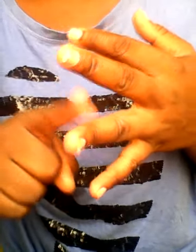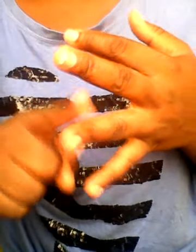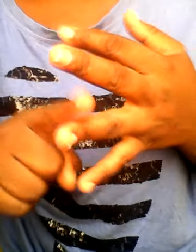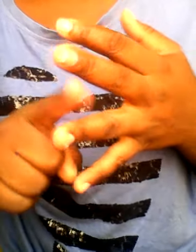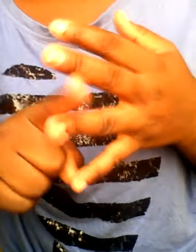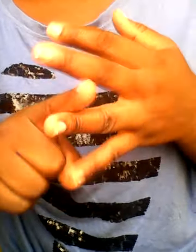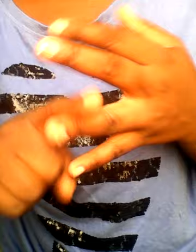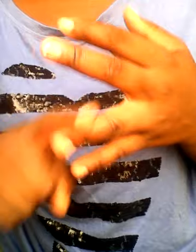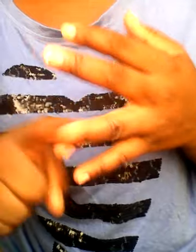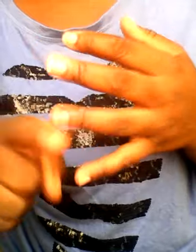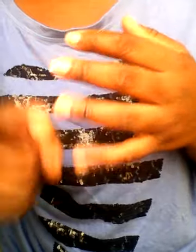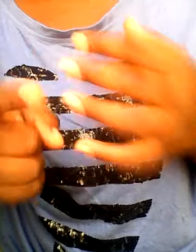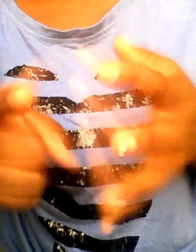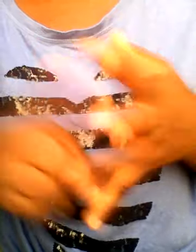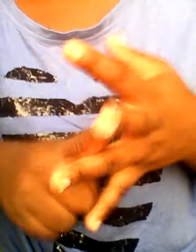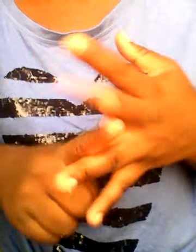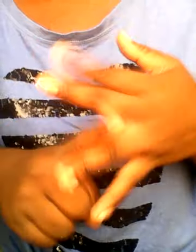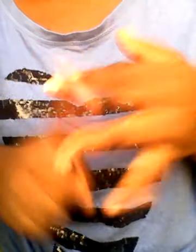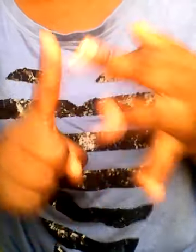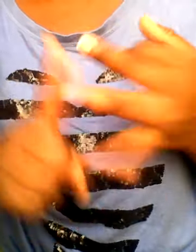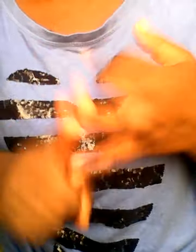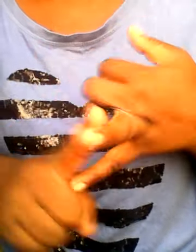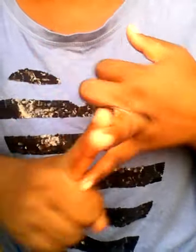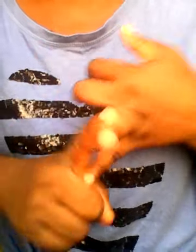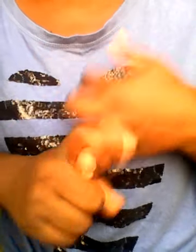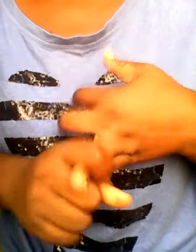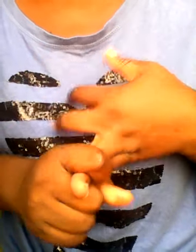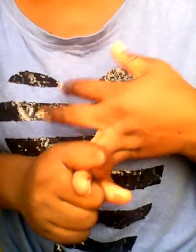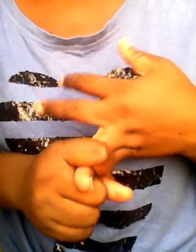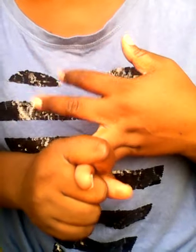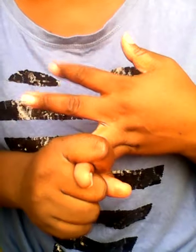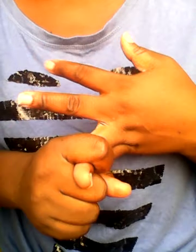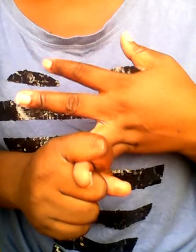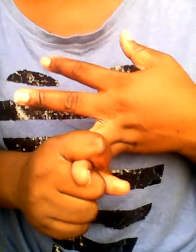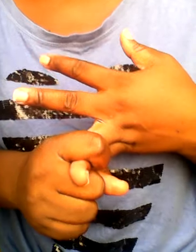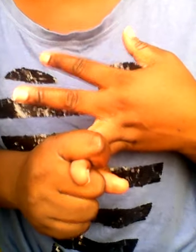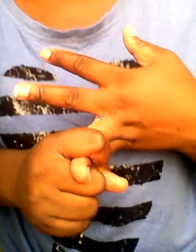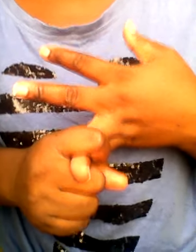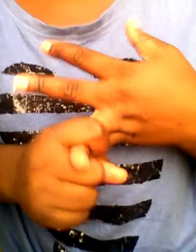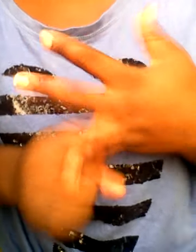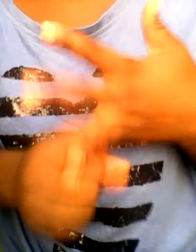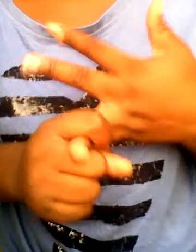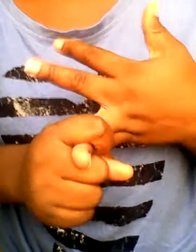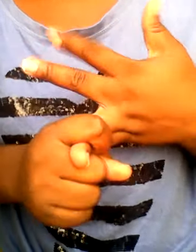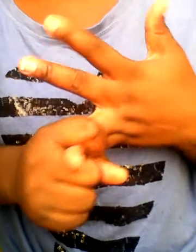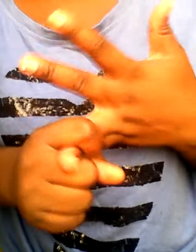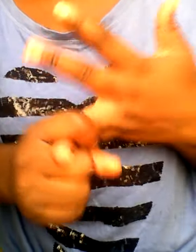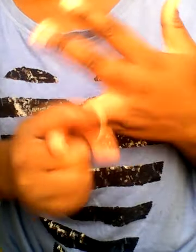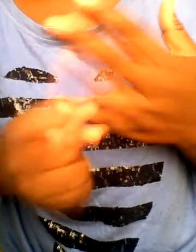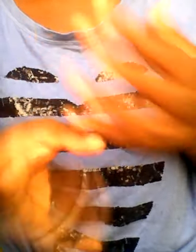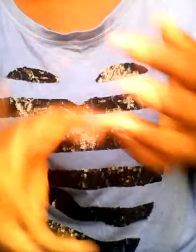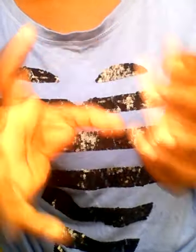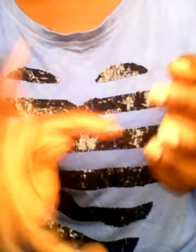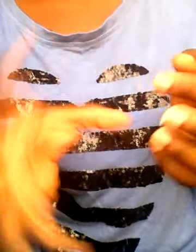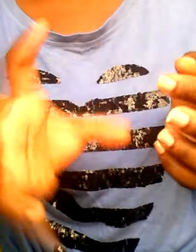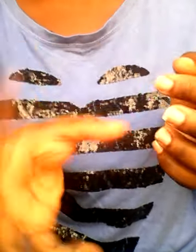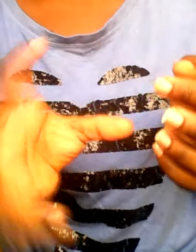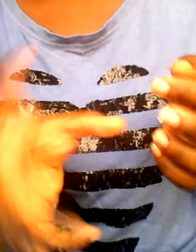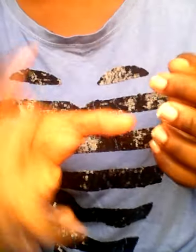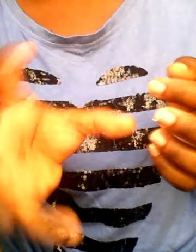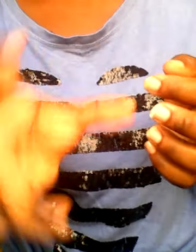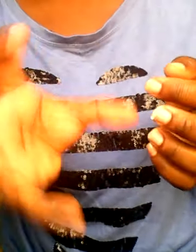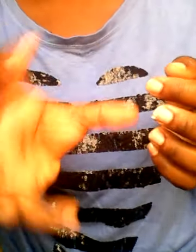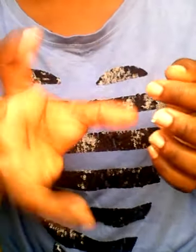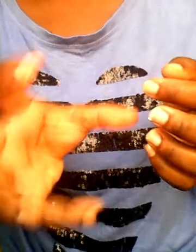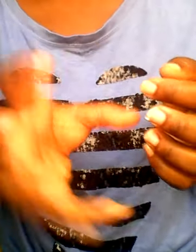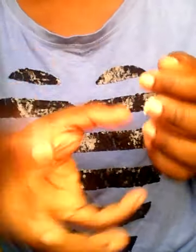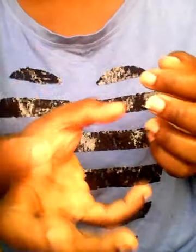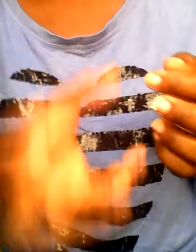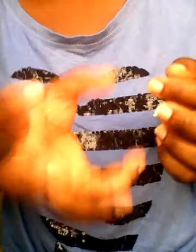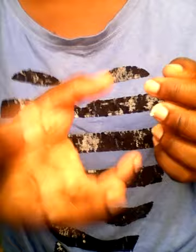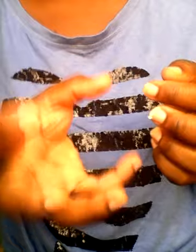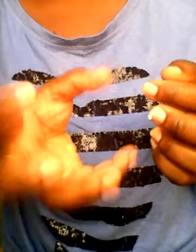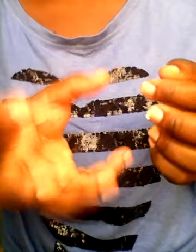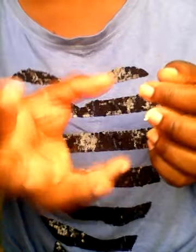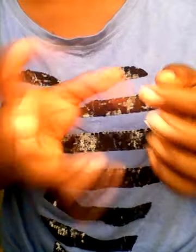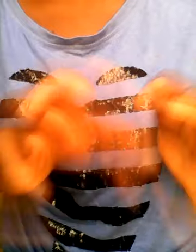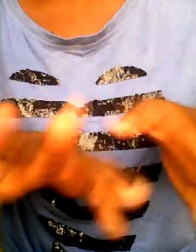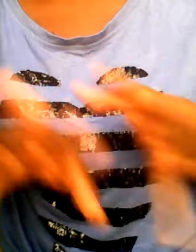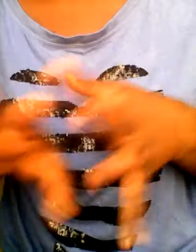remplacer vos savons par des gels de douche oui si vous avez l'habitude d'utiliser vos gros savons en boule là vous allez devoir mettre